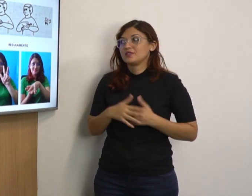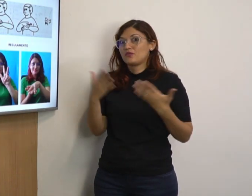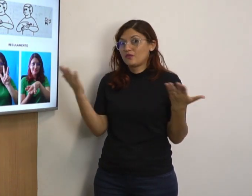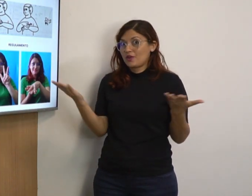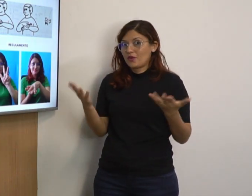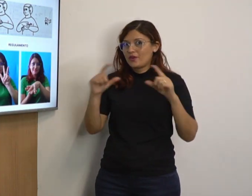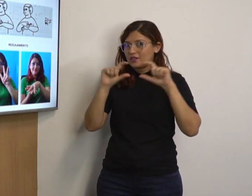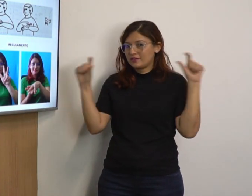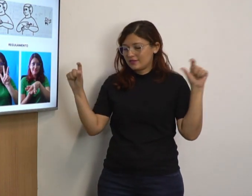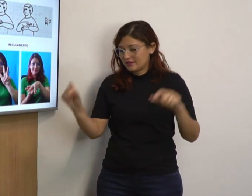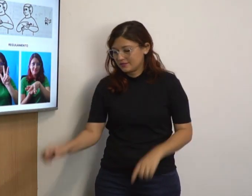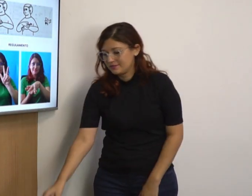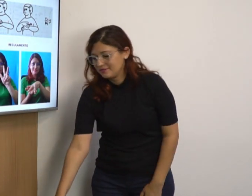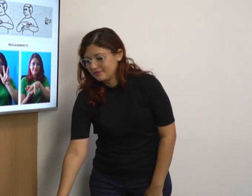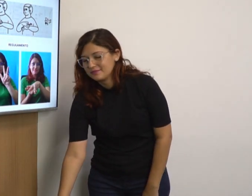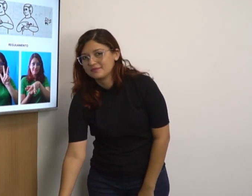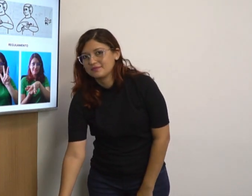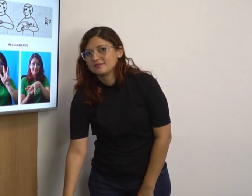Agora, vamos ver na frase.